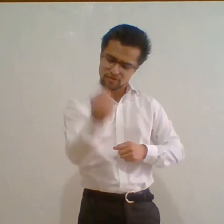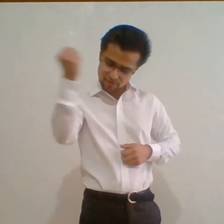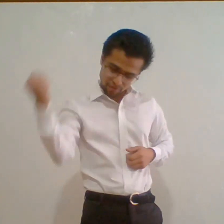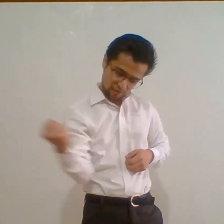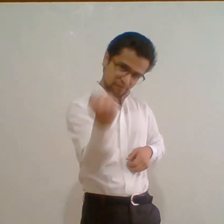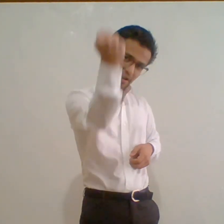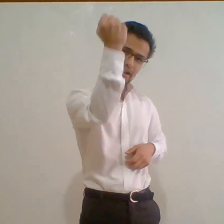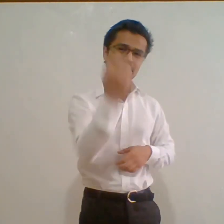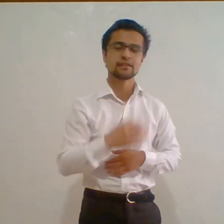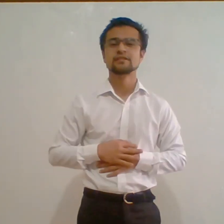encontrar